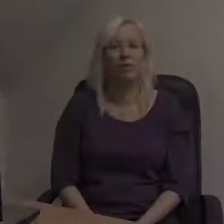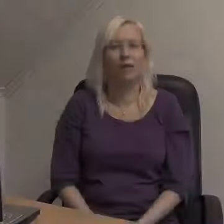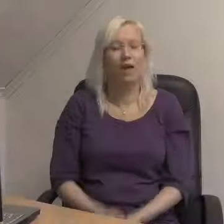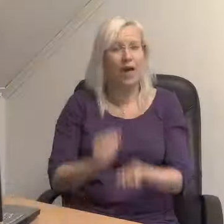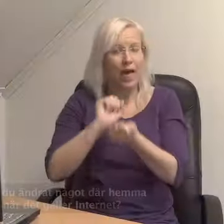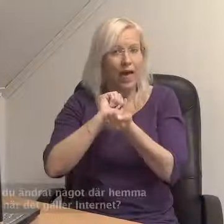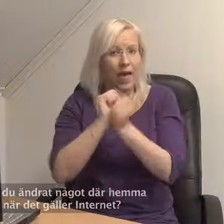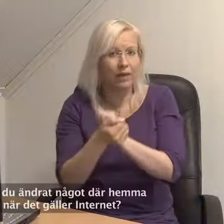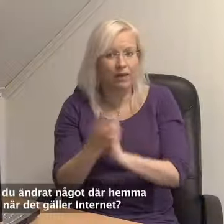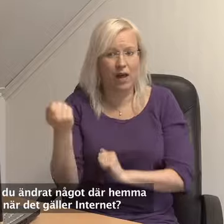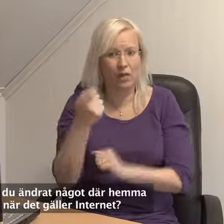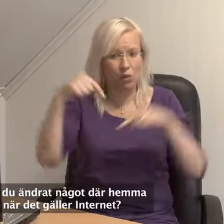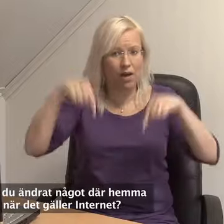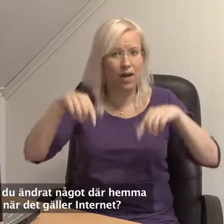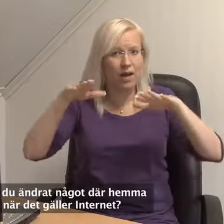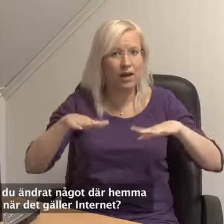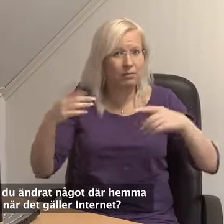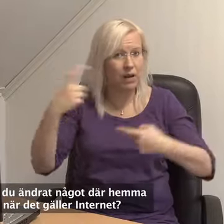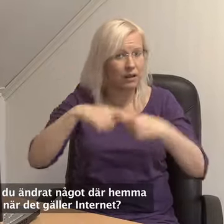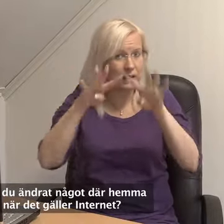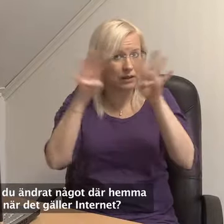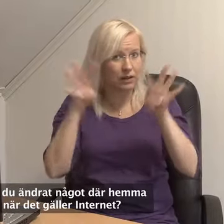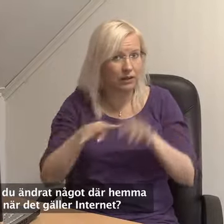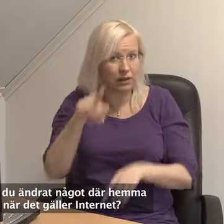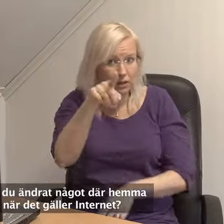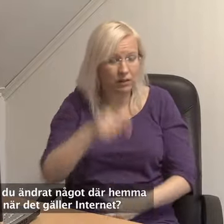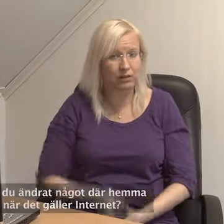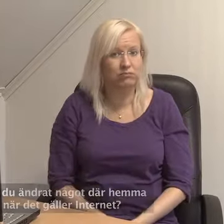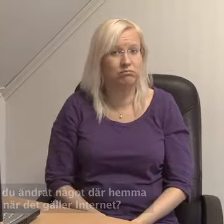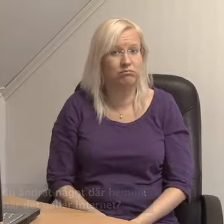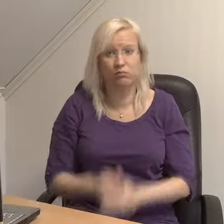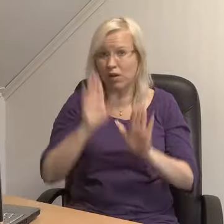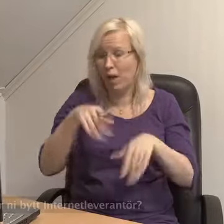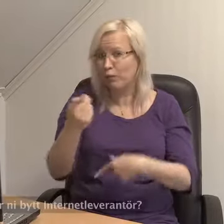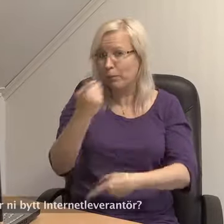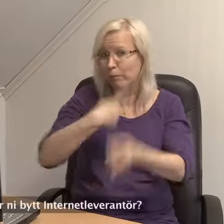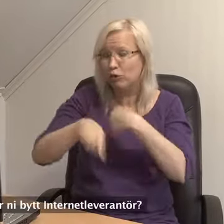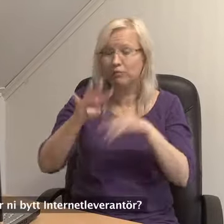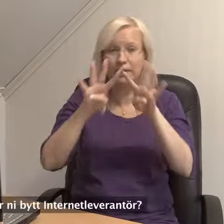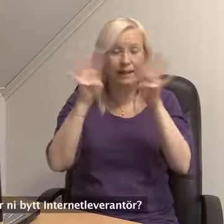Har du ändrat något där hemma när det gäller internet? Har ni bytt internetleverantör?